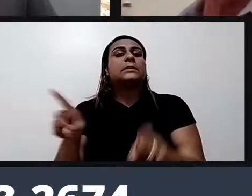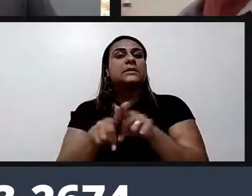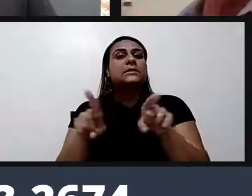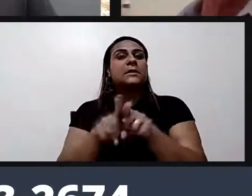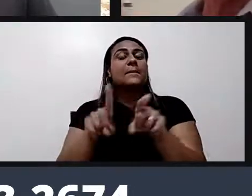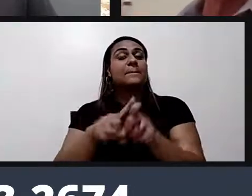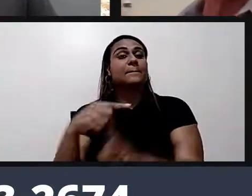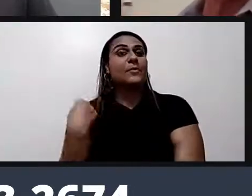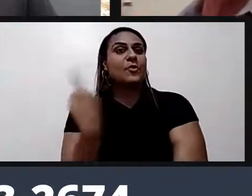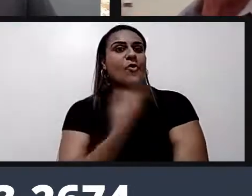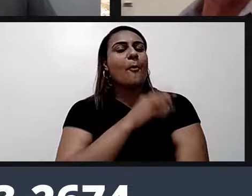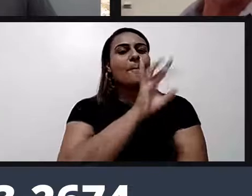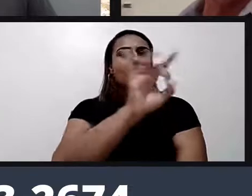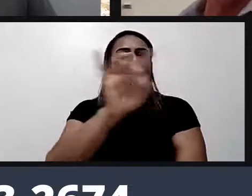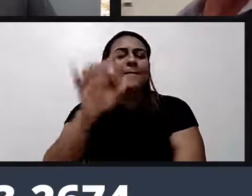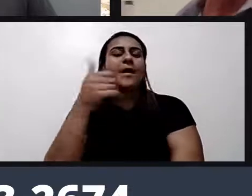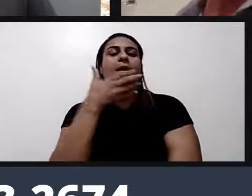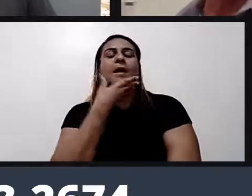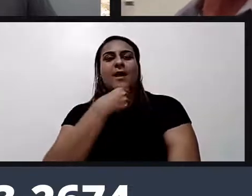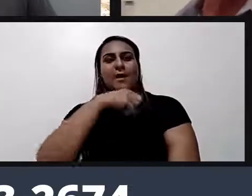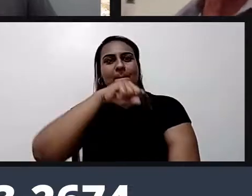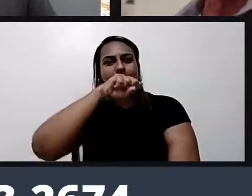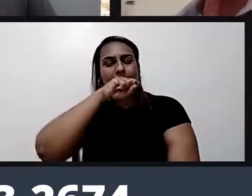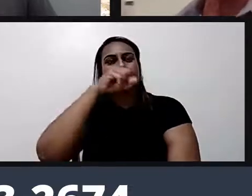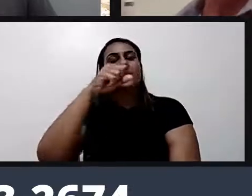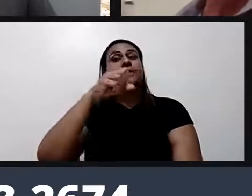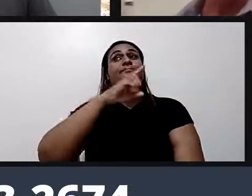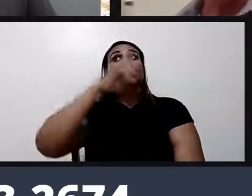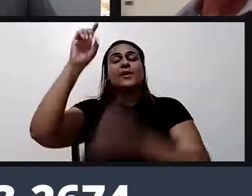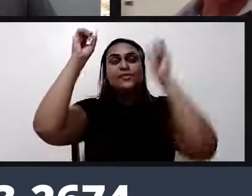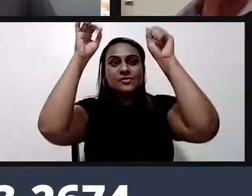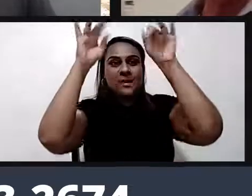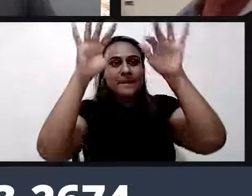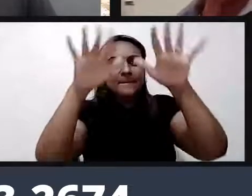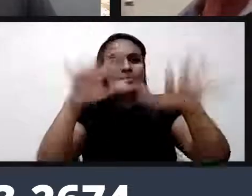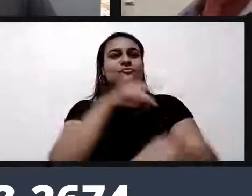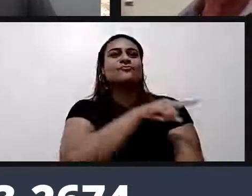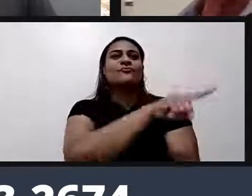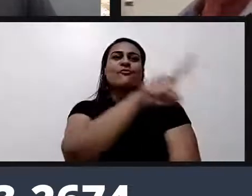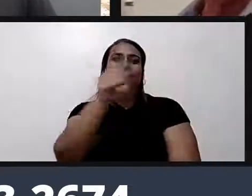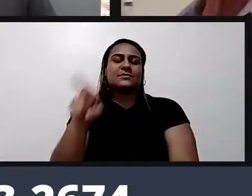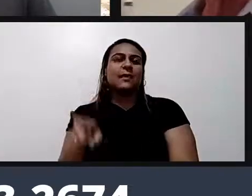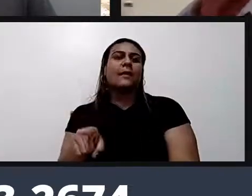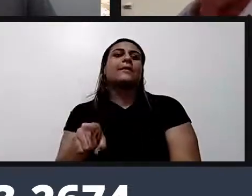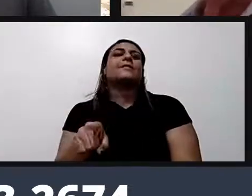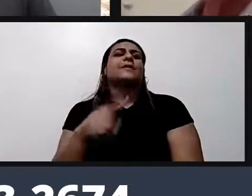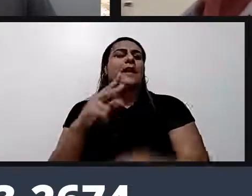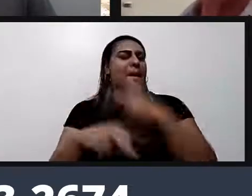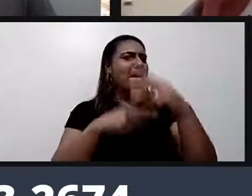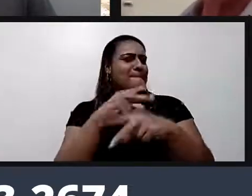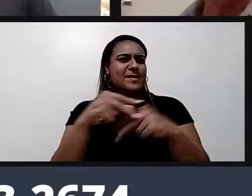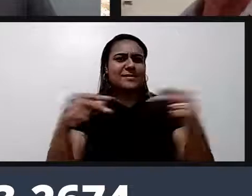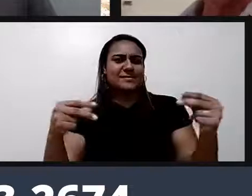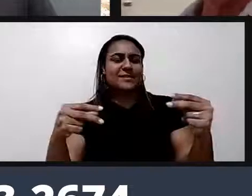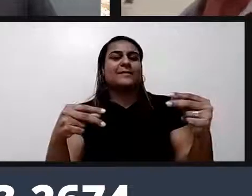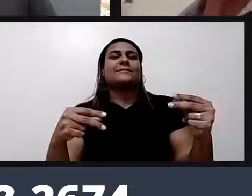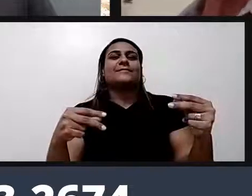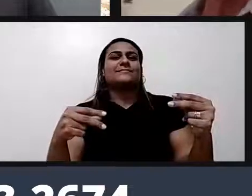nesse final de semana que vão ficar sem presente bobagem presente é estar presente isso é que um grande